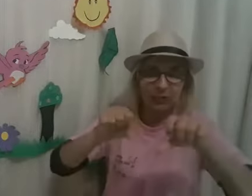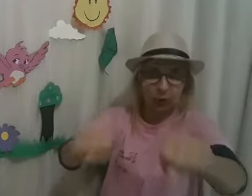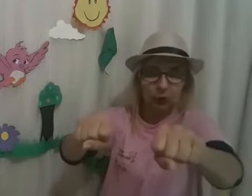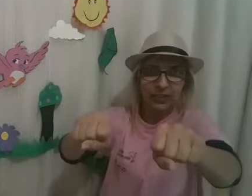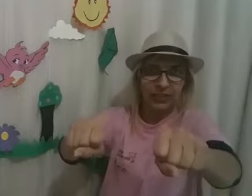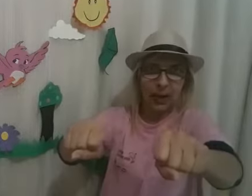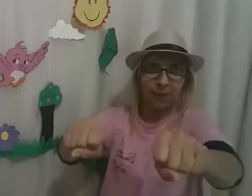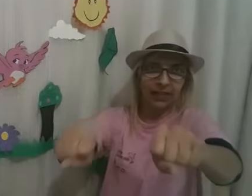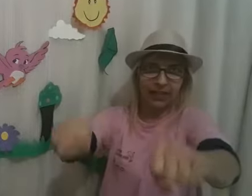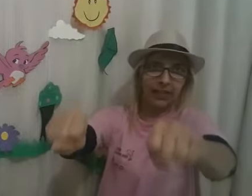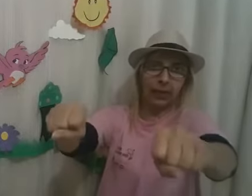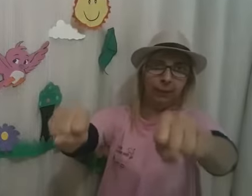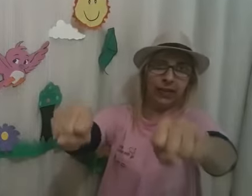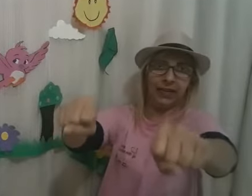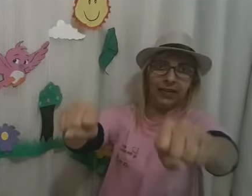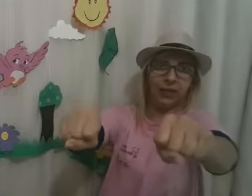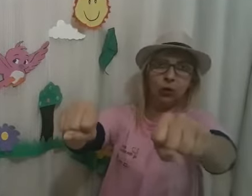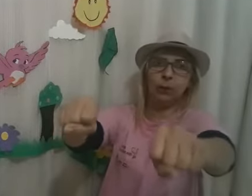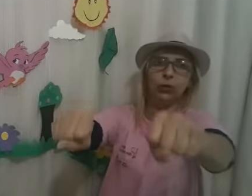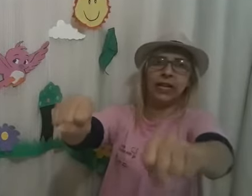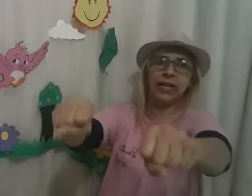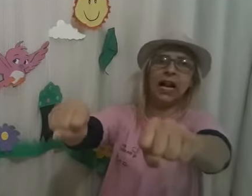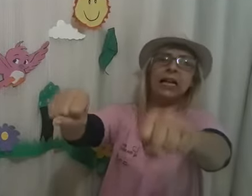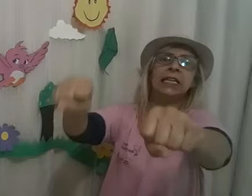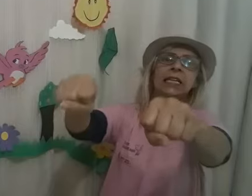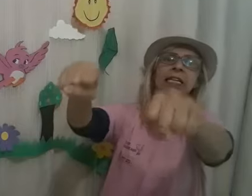segure na magrela para não poder cair.